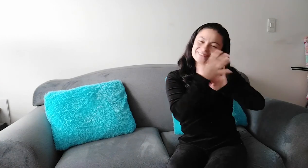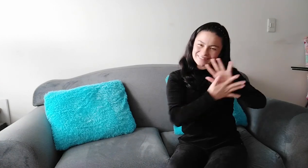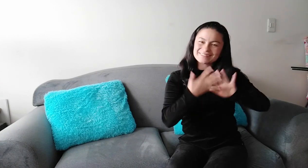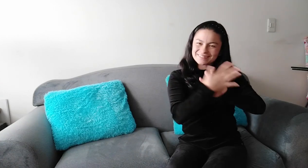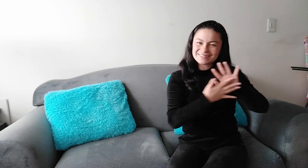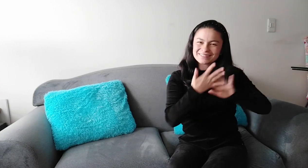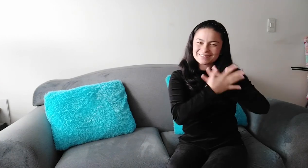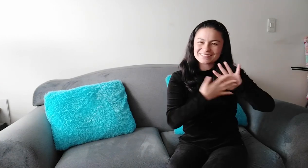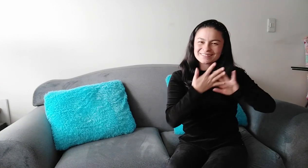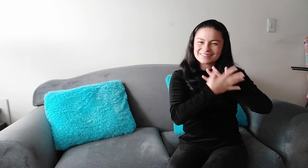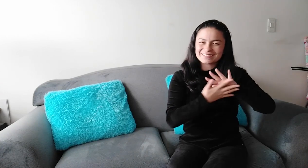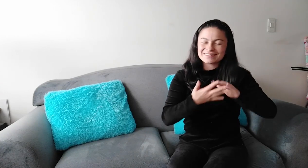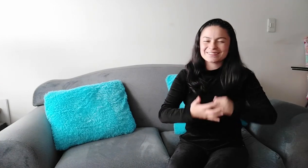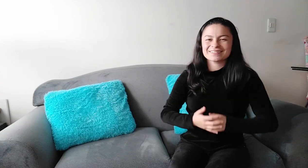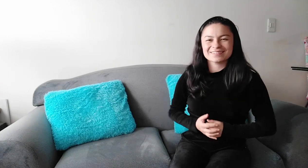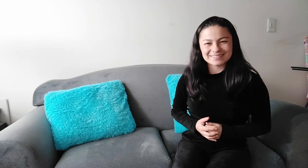importancia de la lengua de señas.